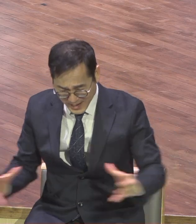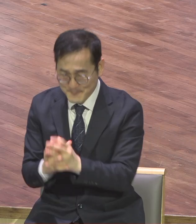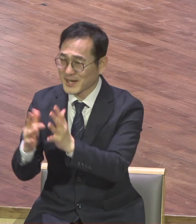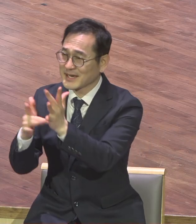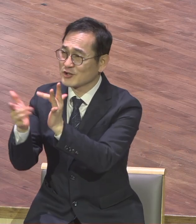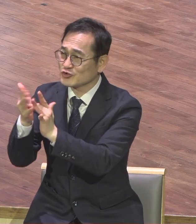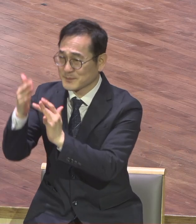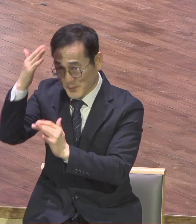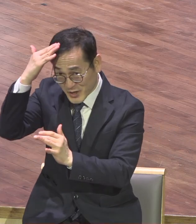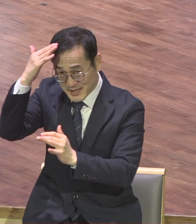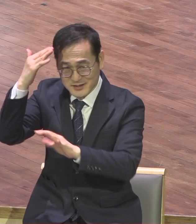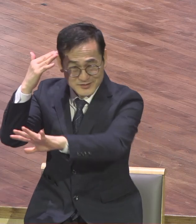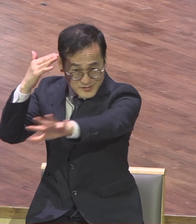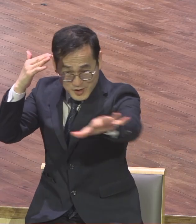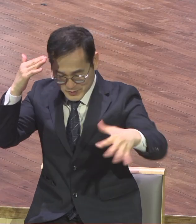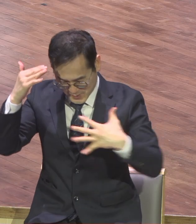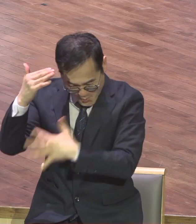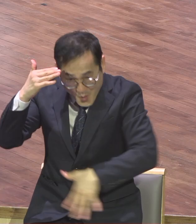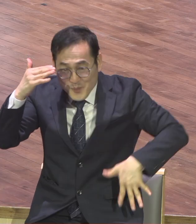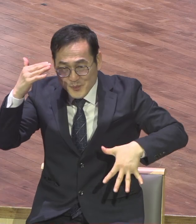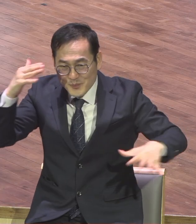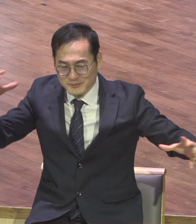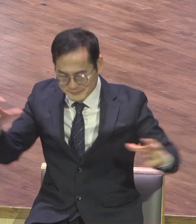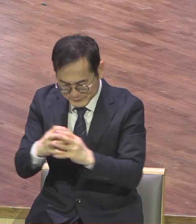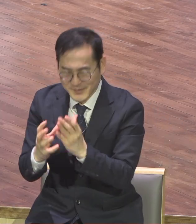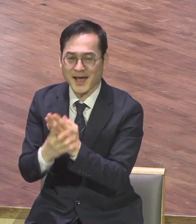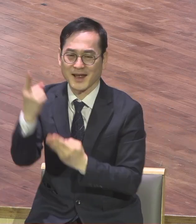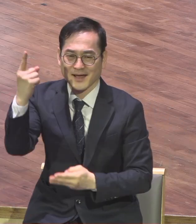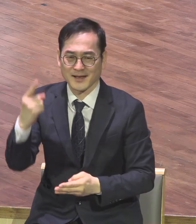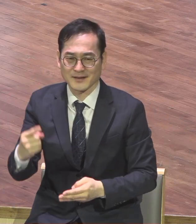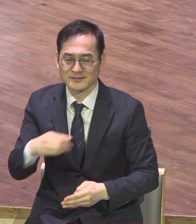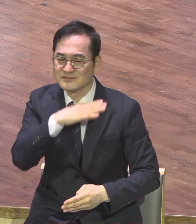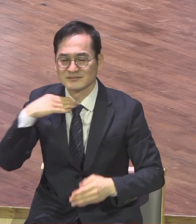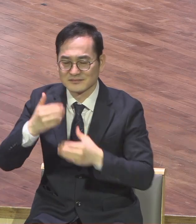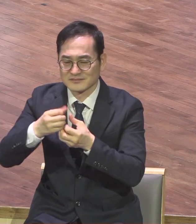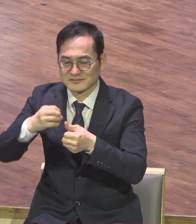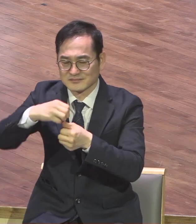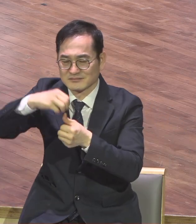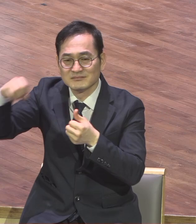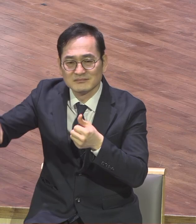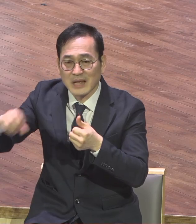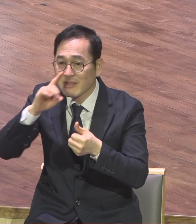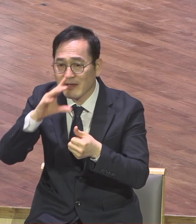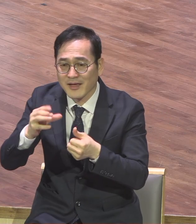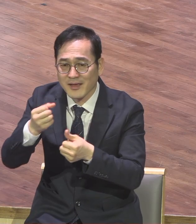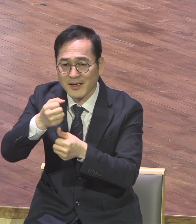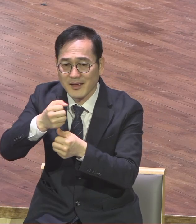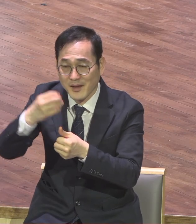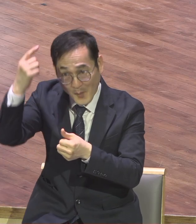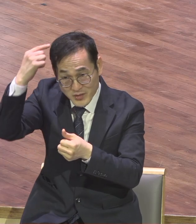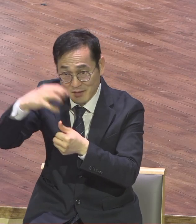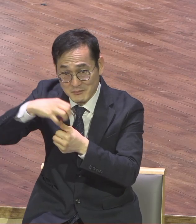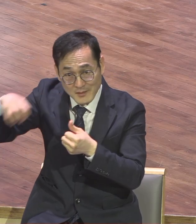사실 머리와 몸도 분리될 수 없지만은 몸의 모든 지체들이 분리되면 어떡해요